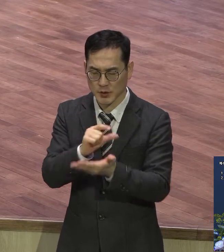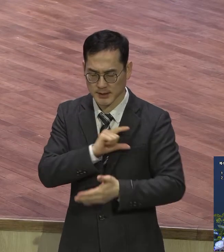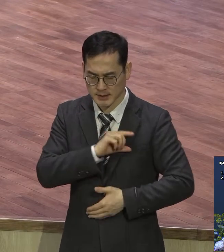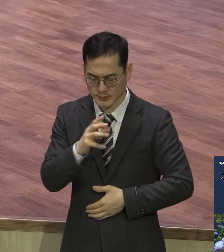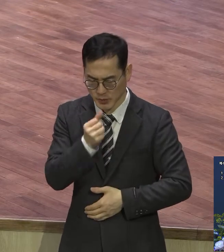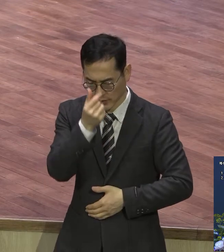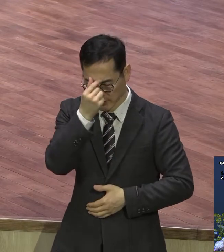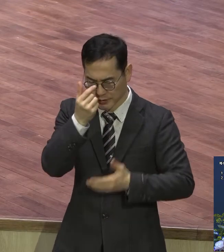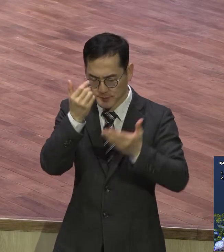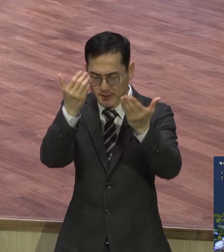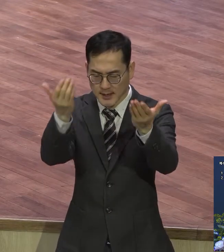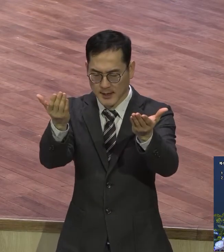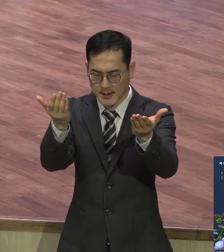기도합니다 아멘